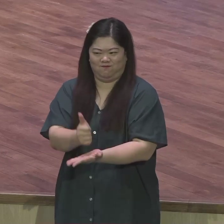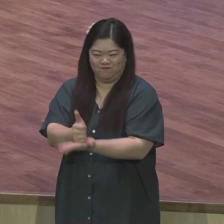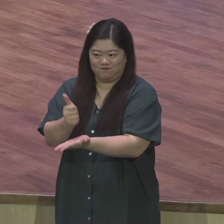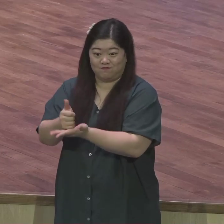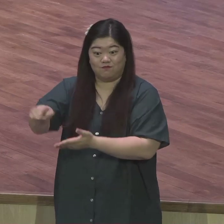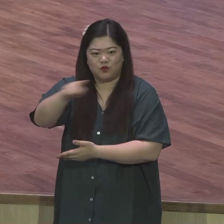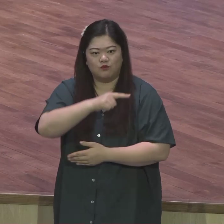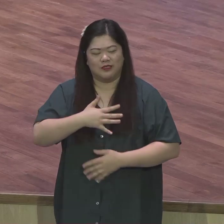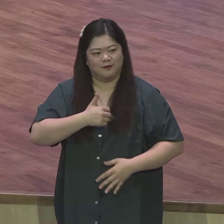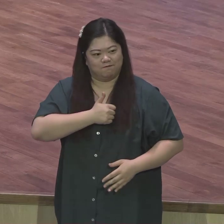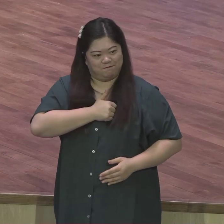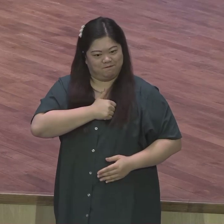가지시길 바랍니다